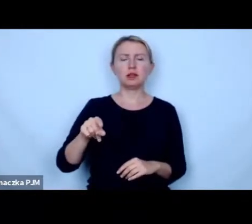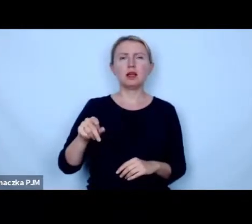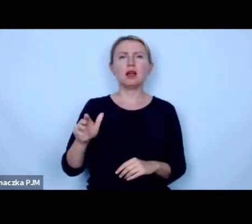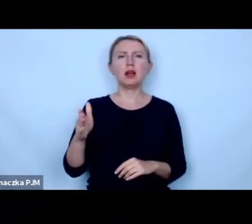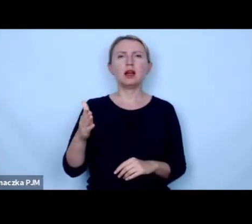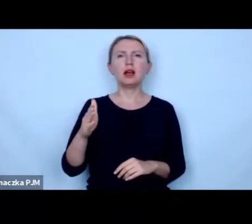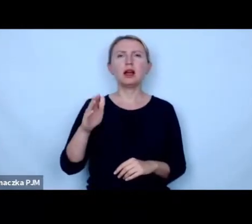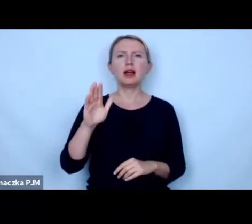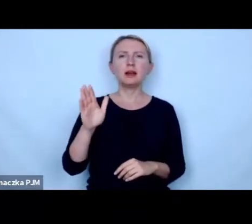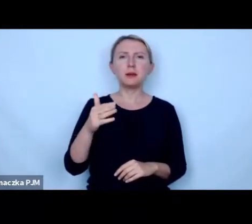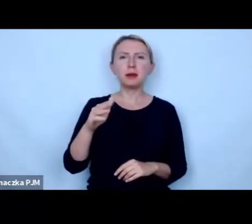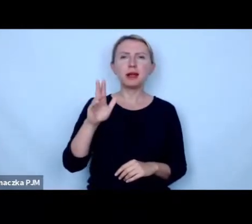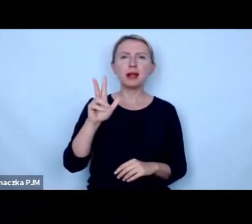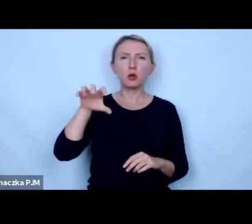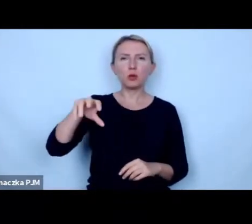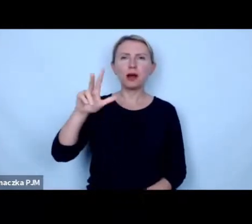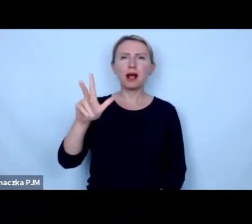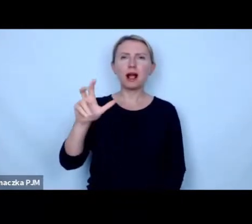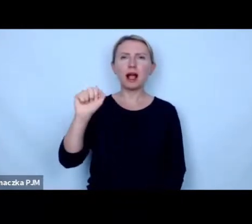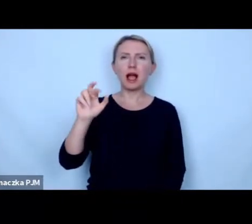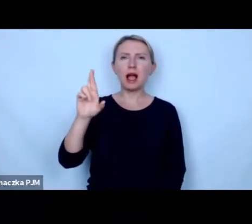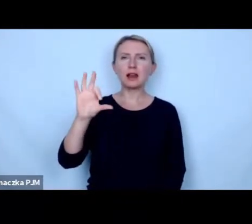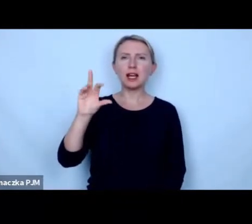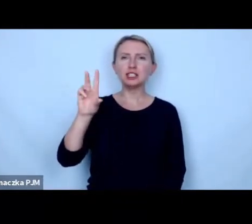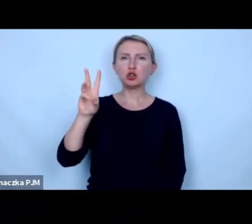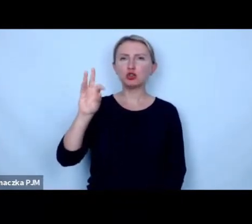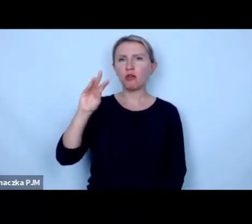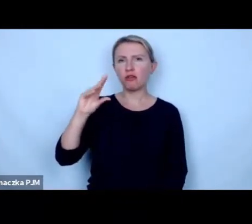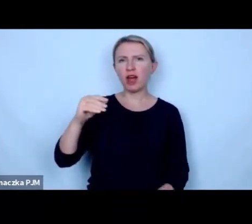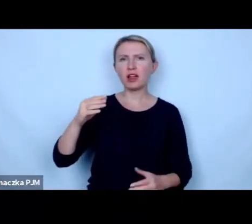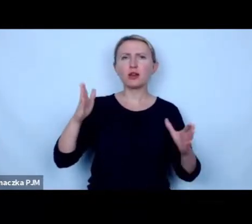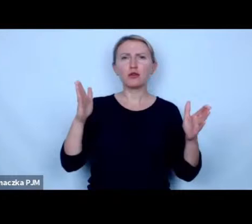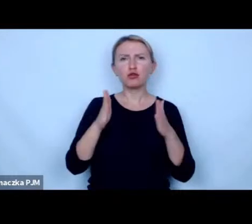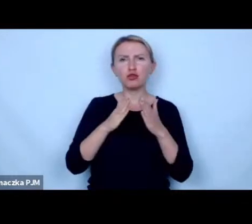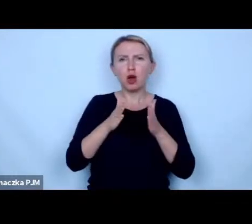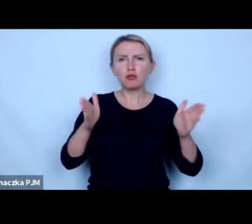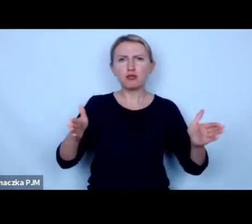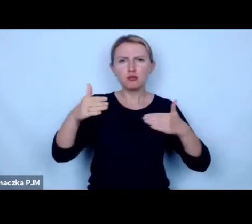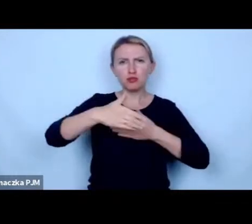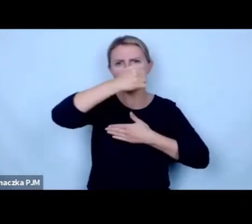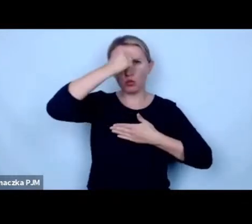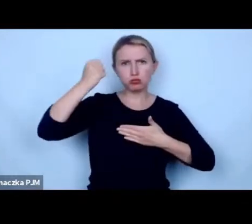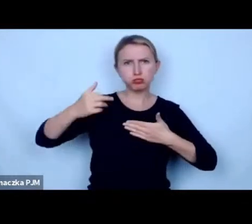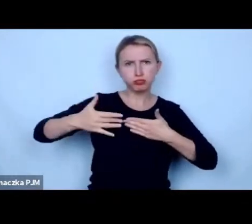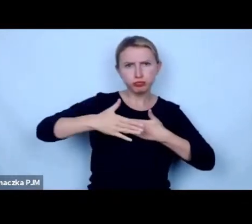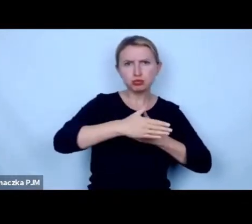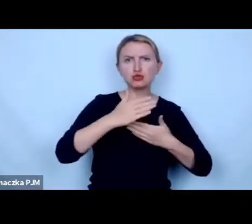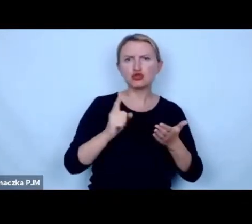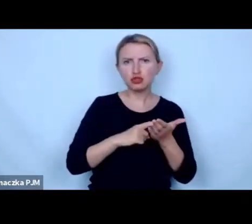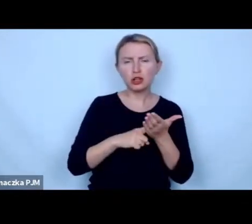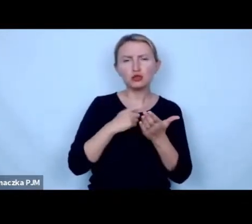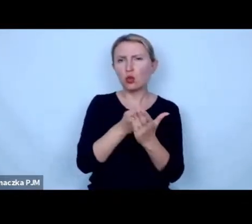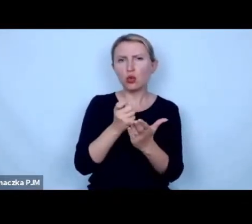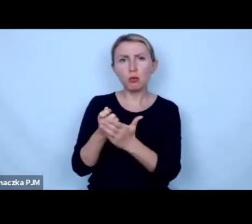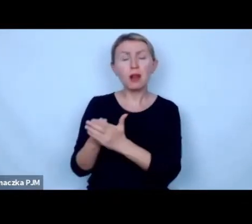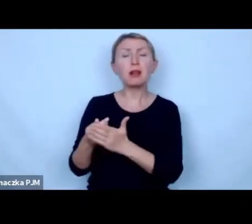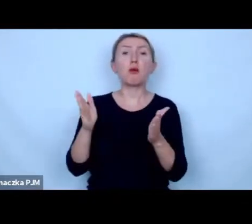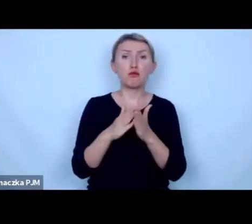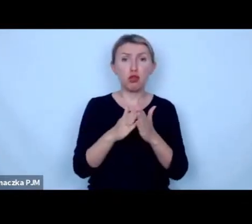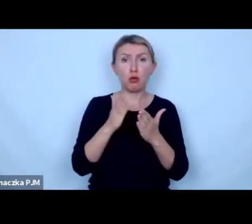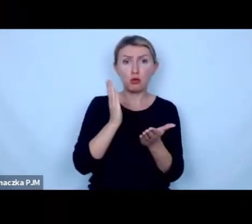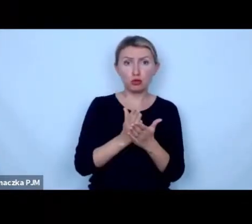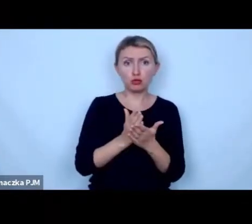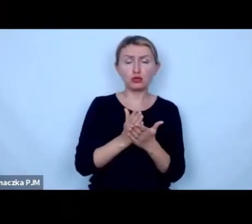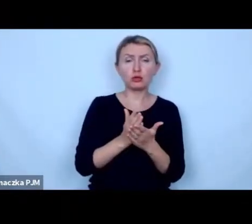karasiowatych chętnie kupowany do domowych akwariów które bardzo często niestety po tym jakimś domowym akwarium